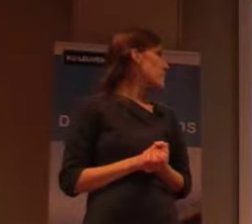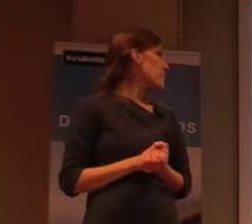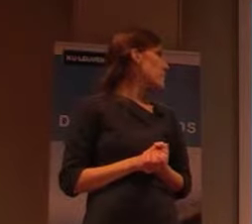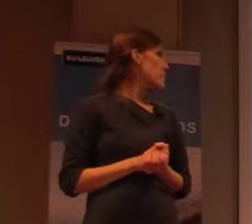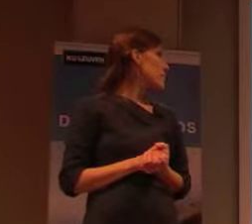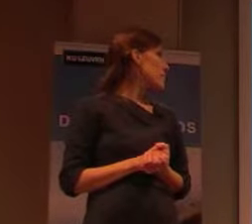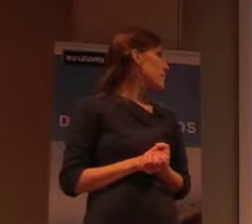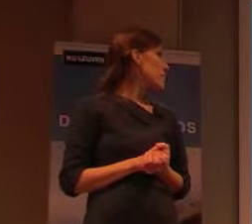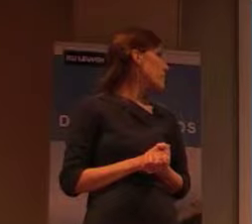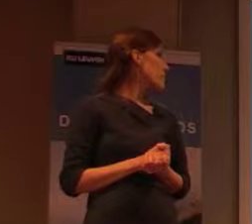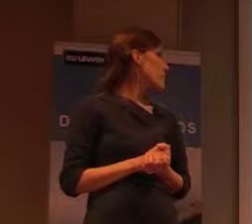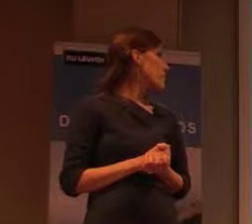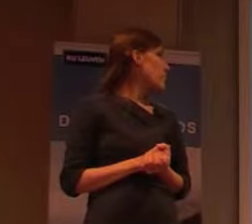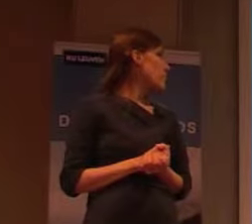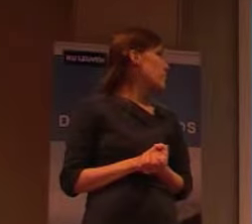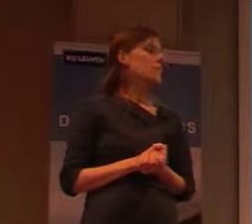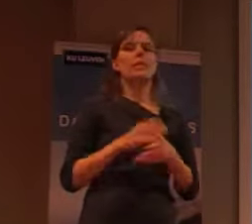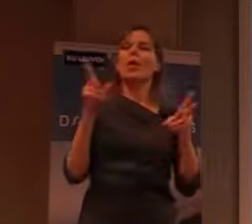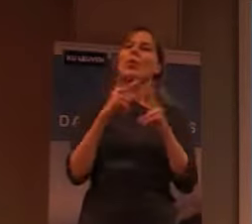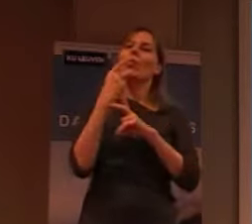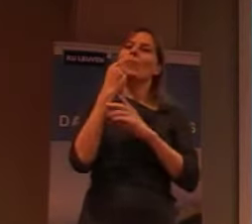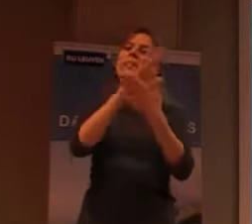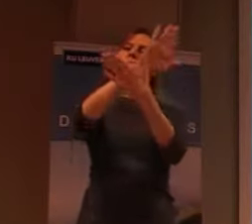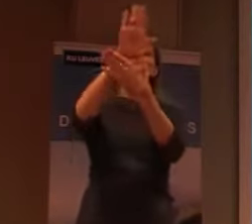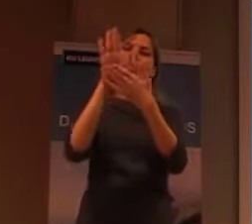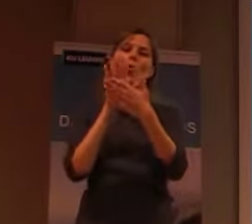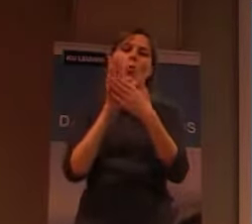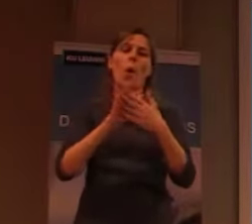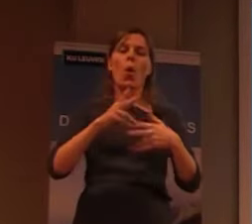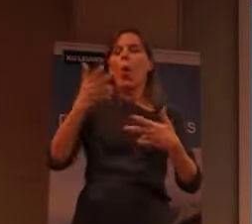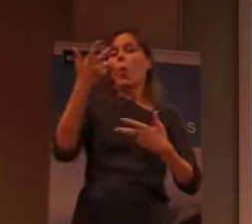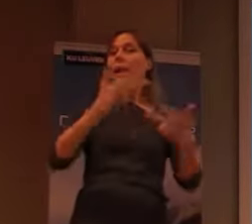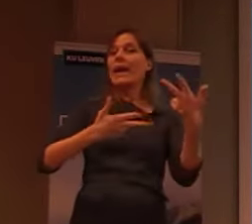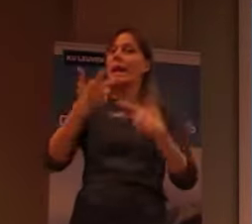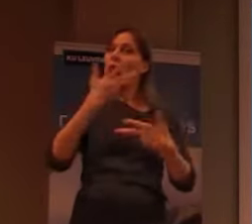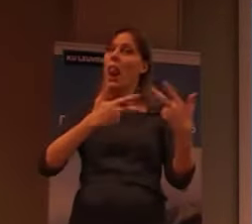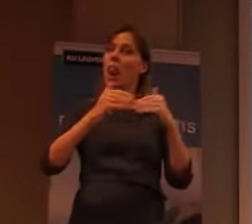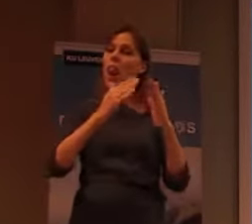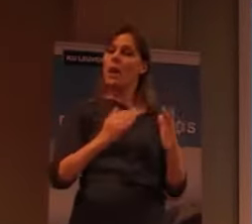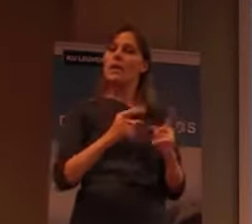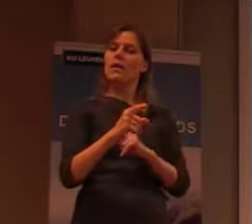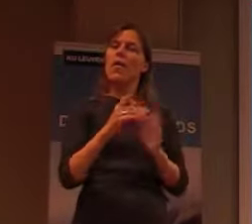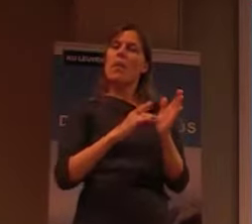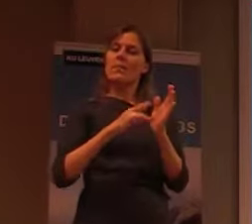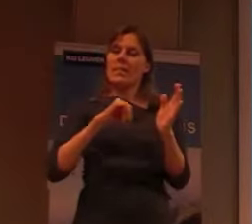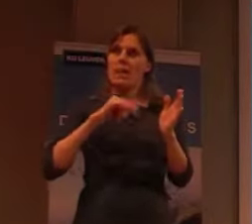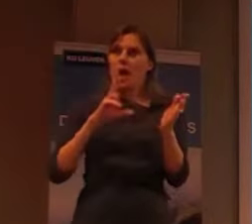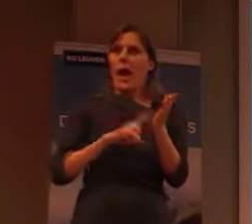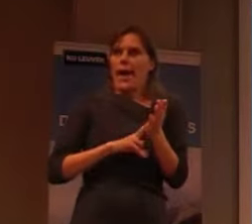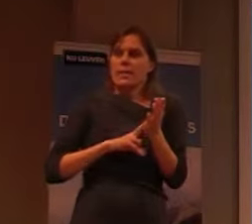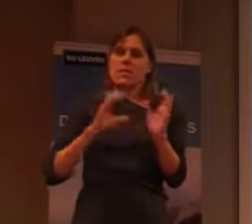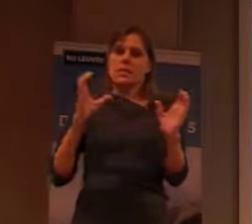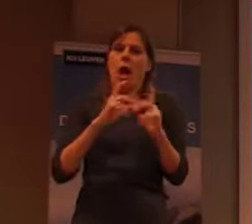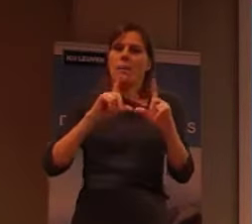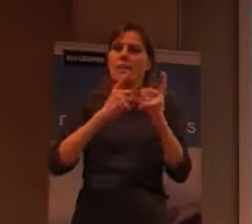Dus ik wil eventjes een micro'tje laten zien. Omdat daar eigenlijk een Hanse gemeenschap ontstond. En nog